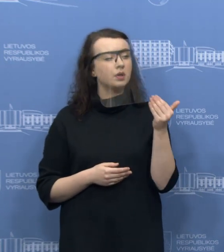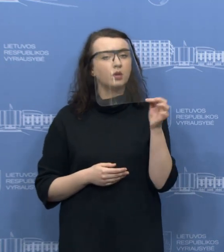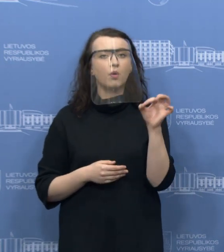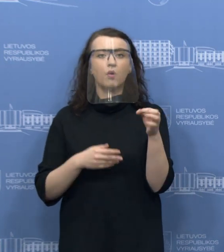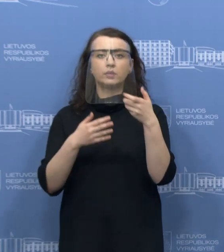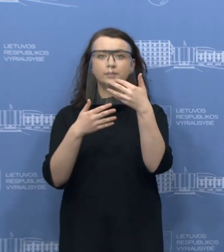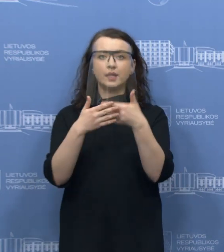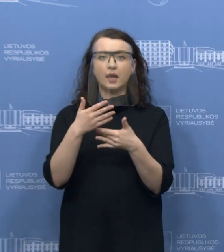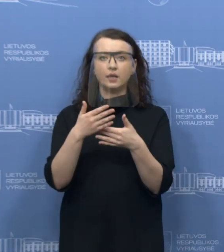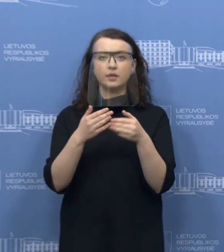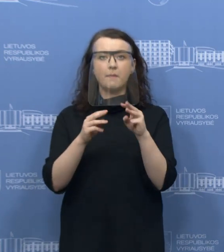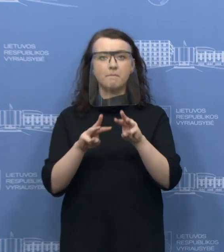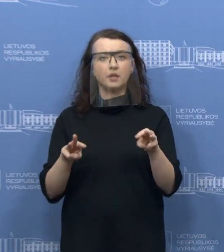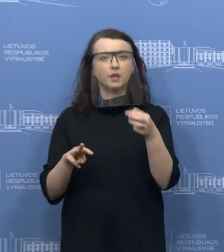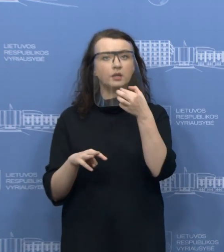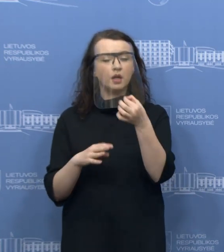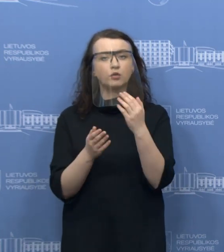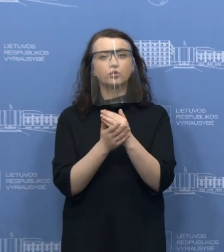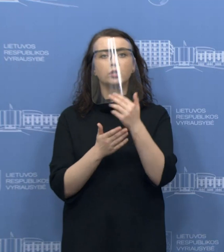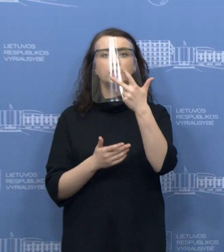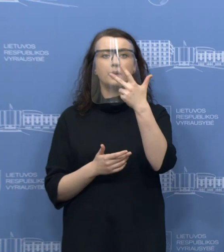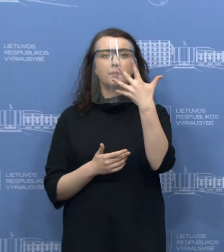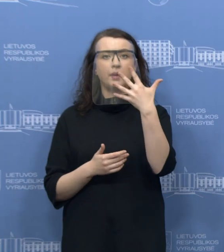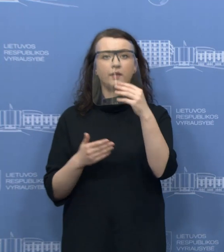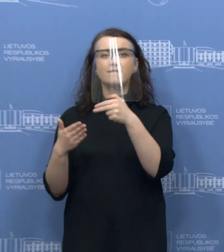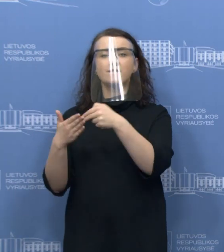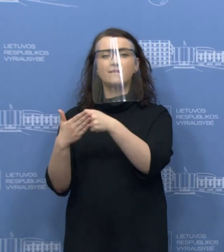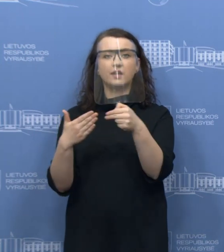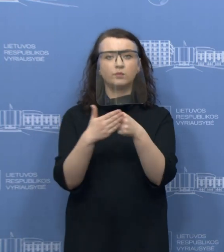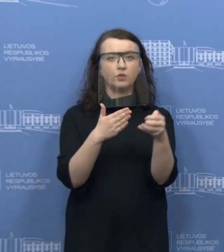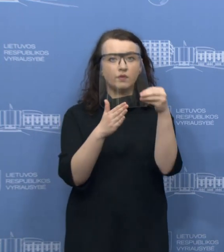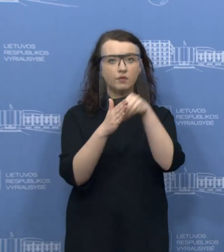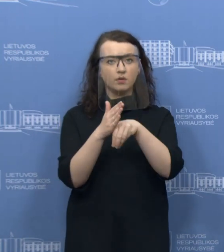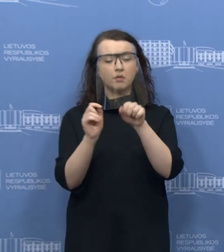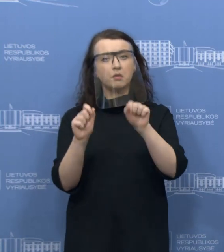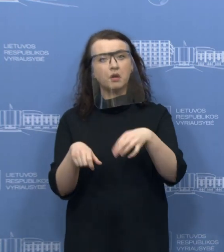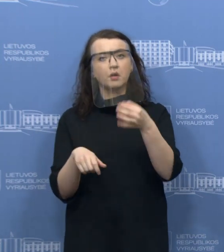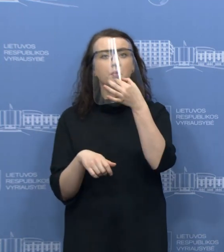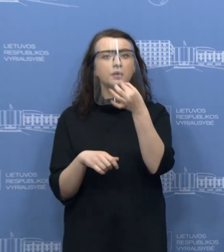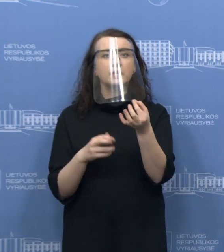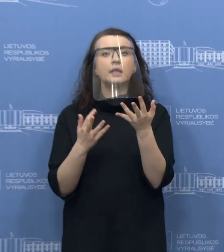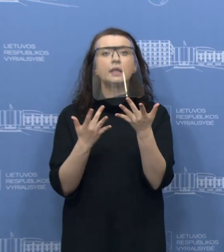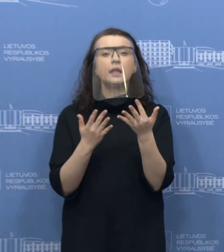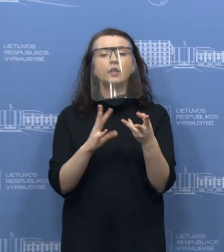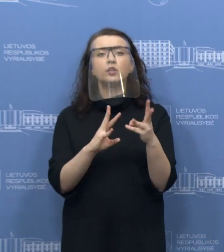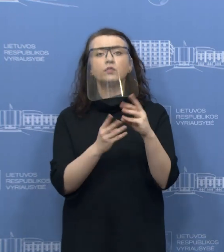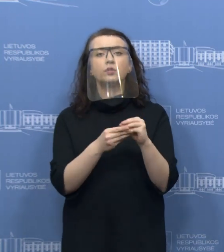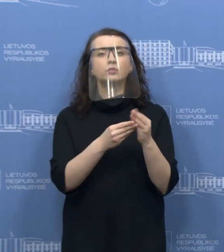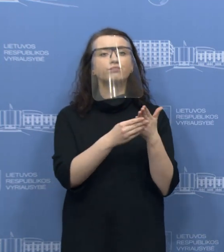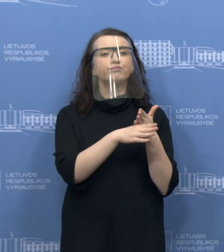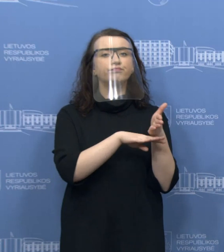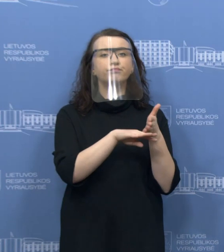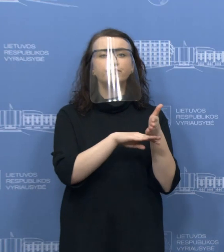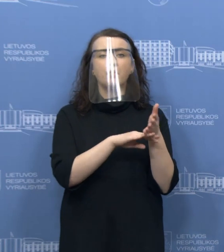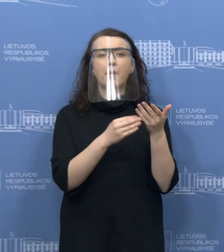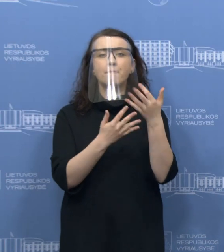sąrašo. Ministras minėjo 35 tūkstančių įmonių sąrašiai yra. Gal galite pasakyti, kiek iš jūsų to sulaukėte iki